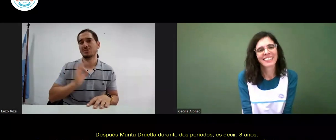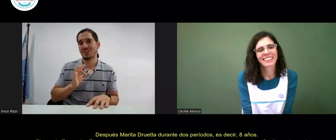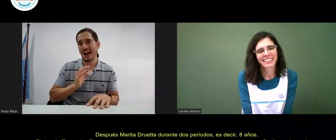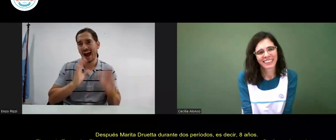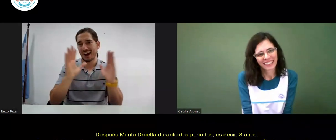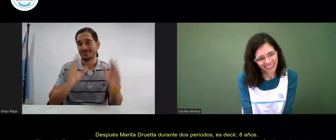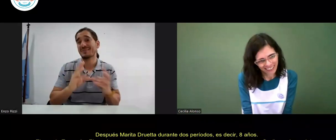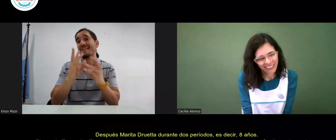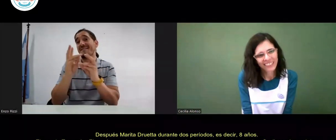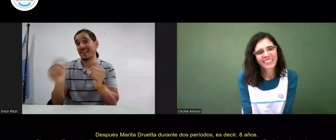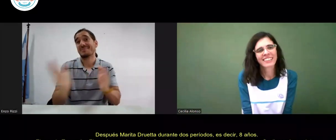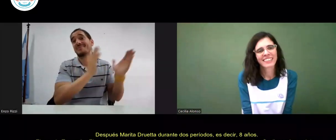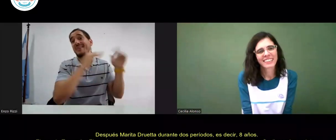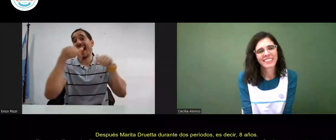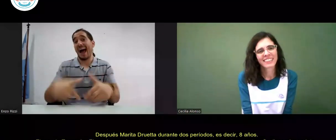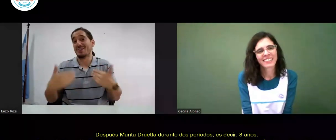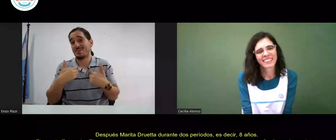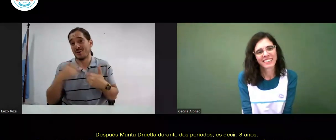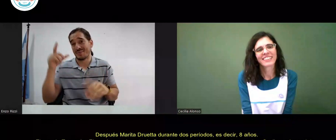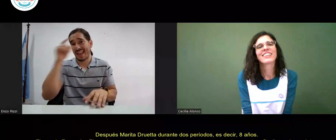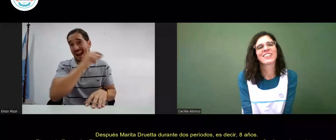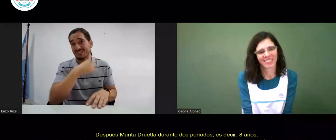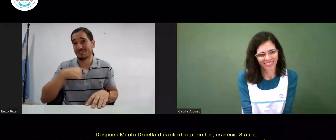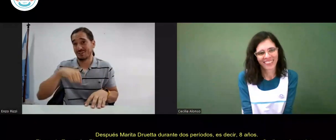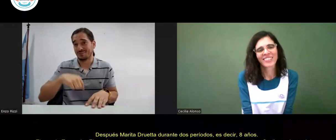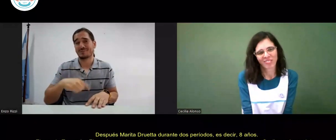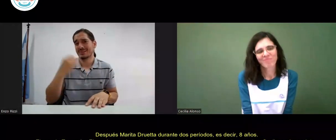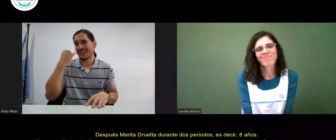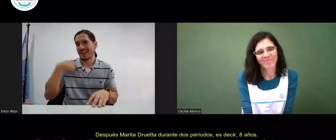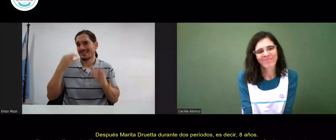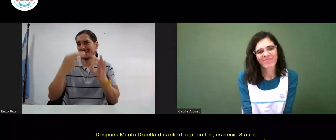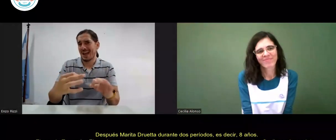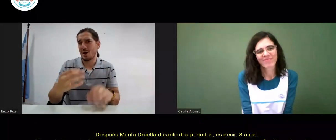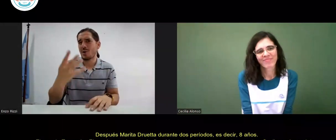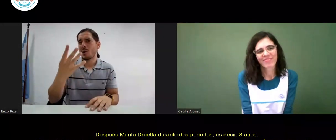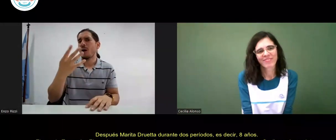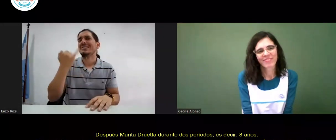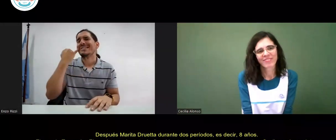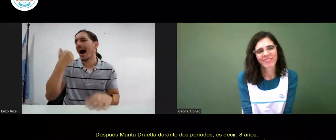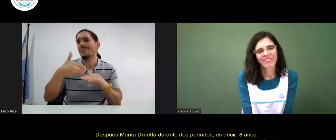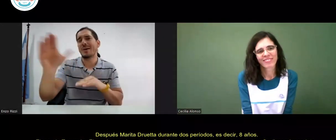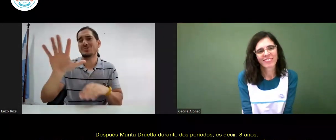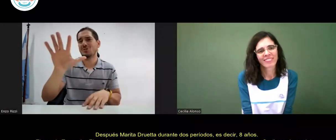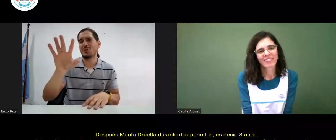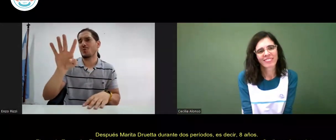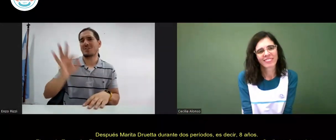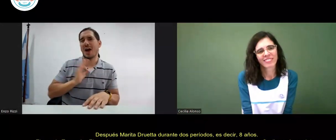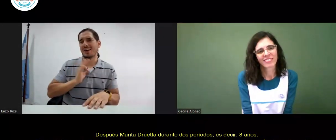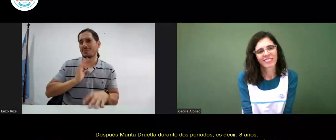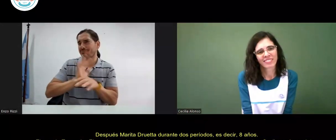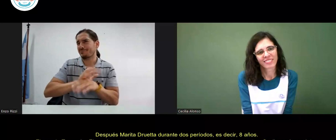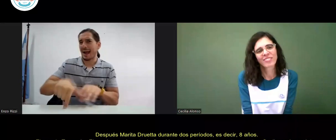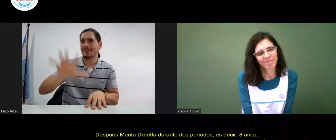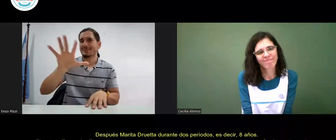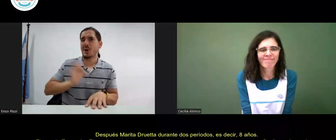durante cuatro años y actualmente yo que ya estoy pronto a